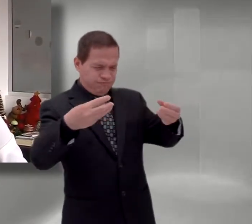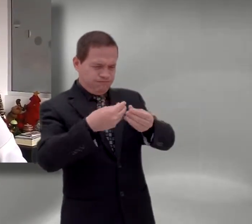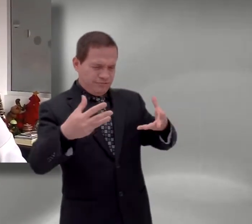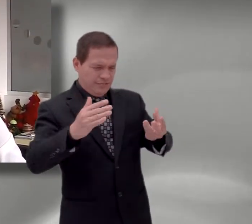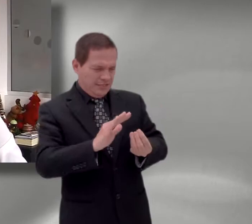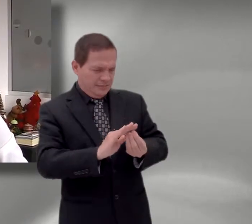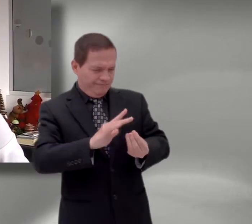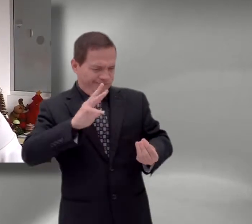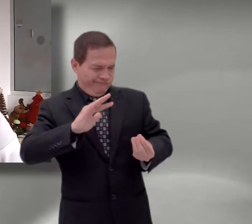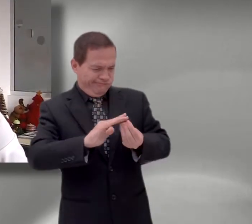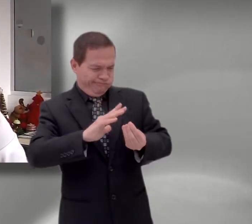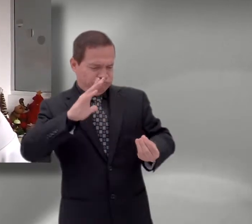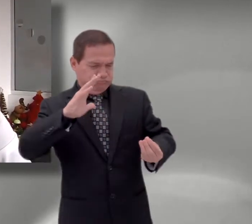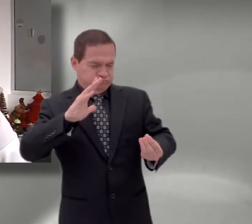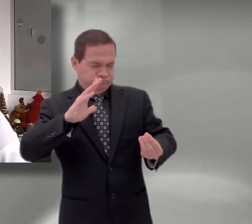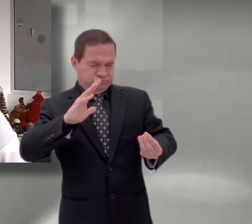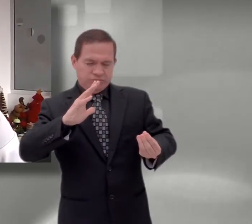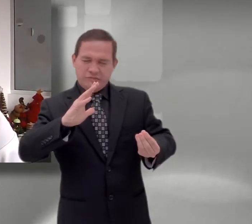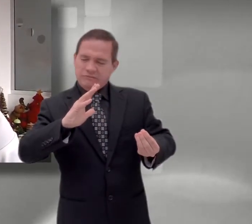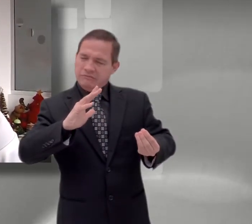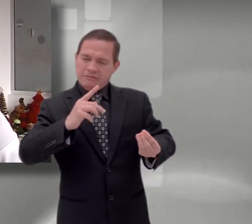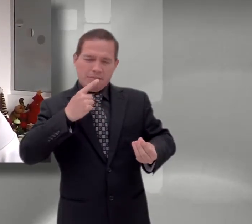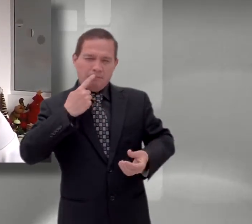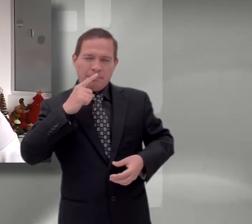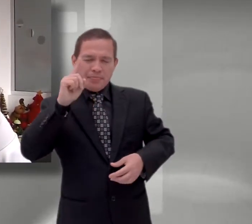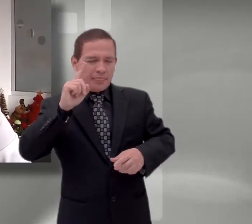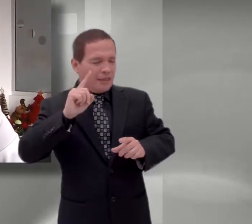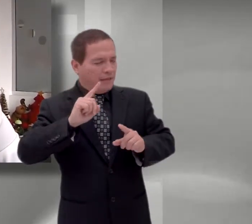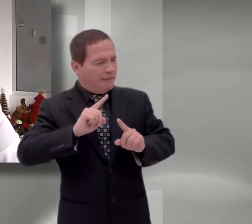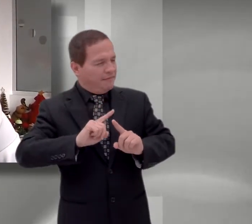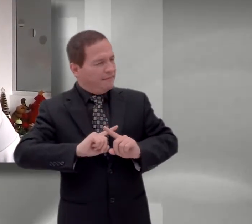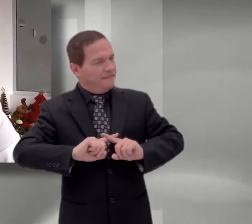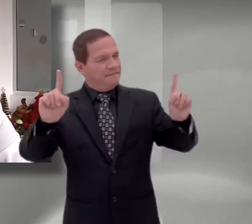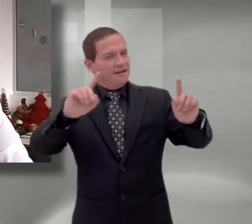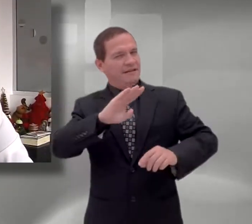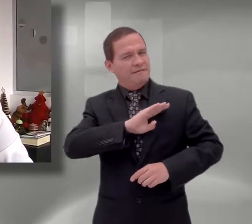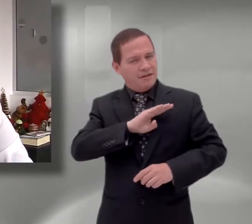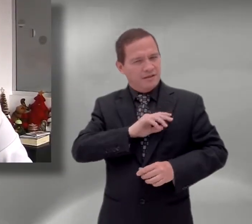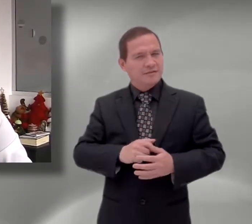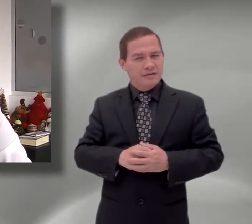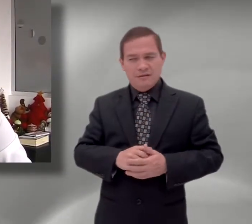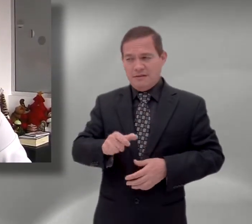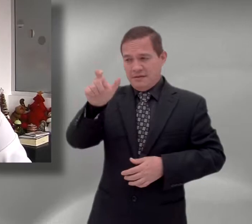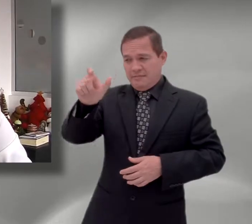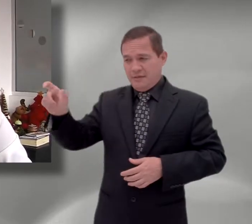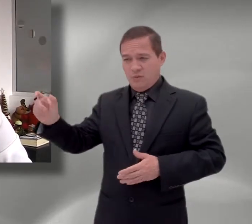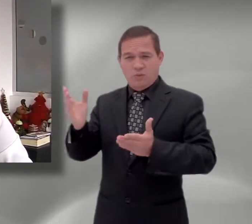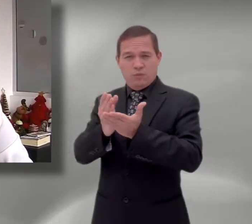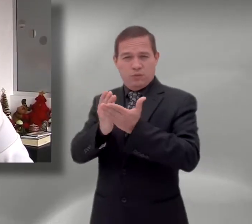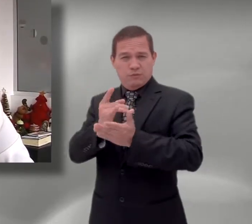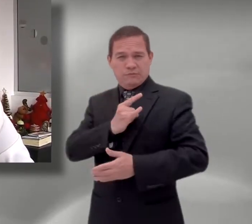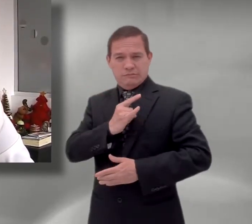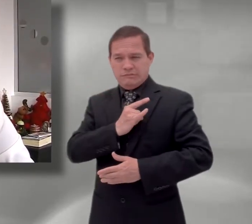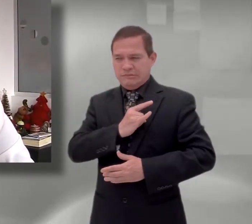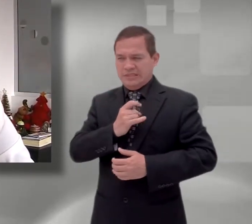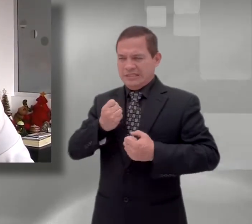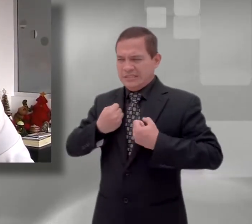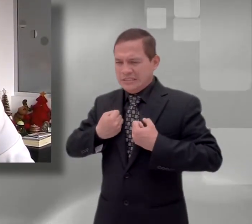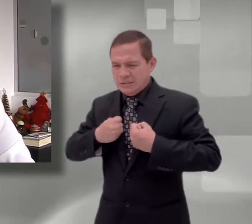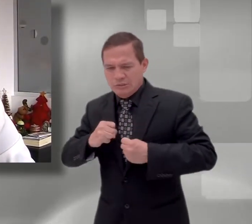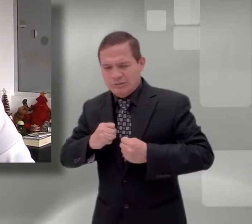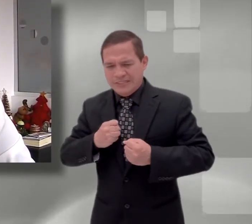abstracción. Enfrentar estas diferencias ya representa un esfuerzo importante para el estudiante de nivel superior,